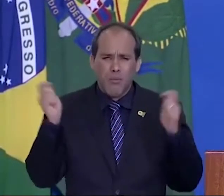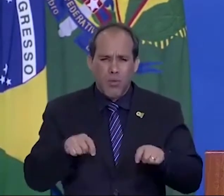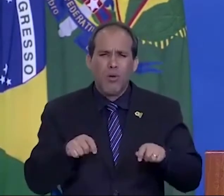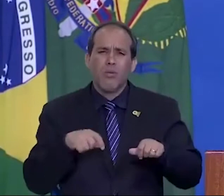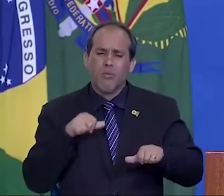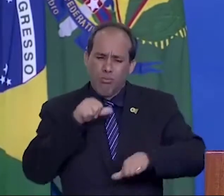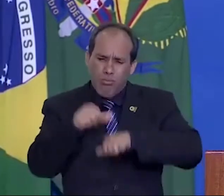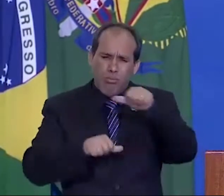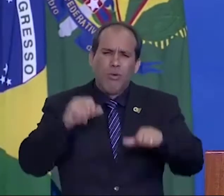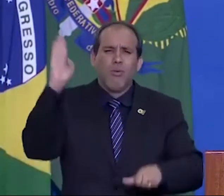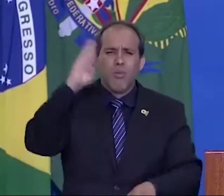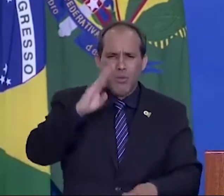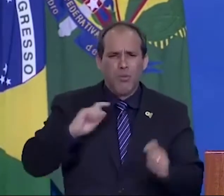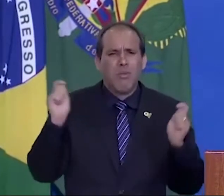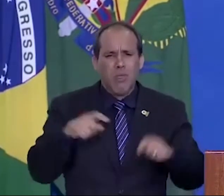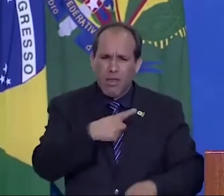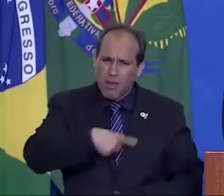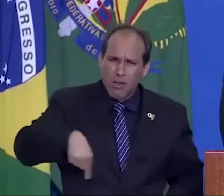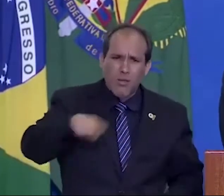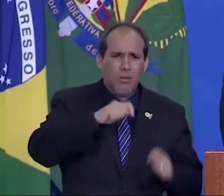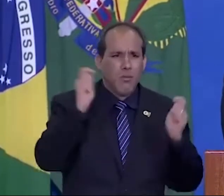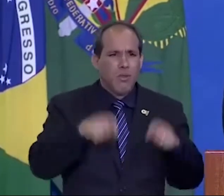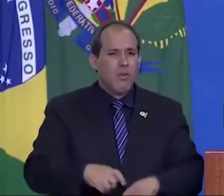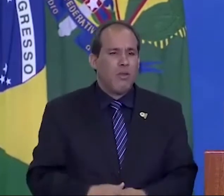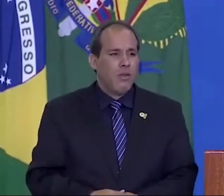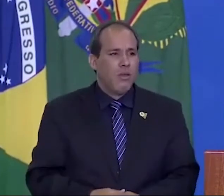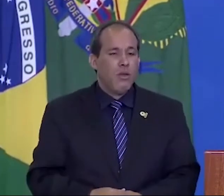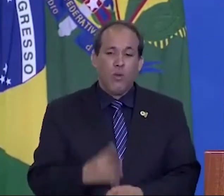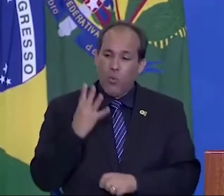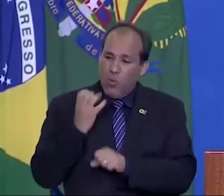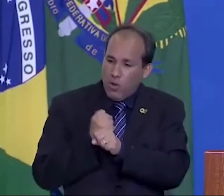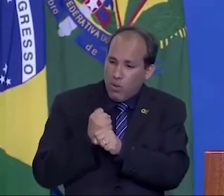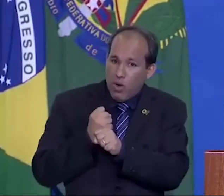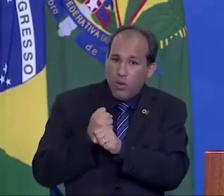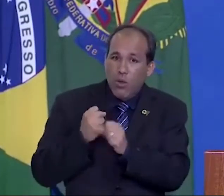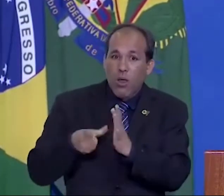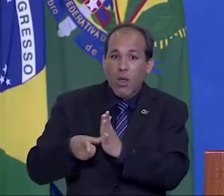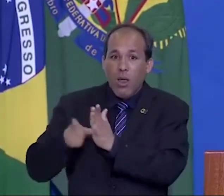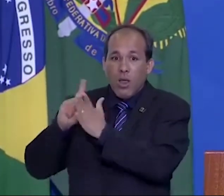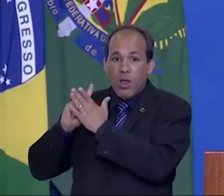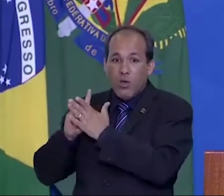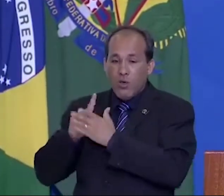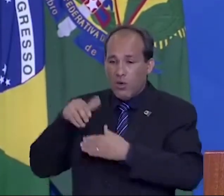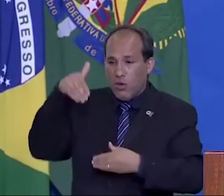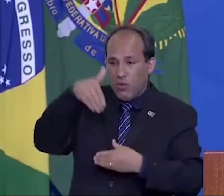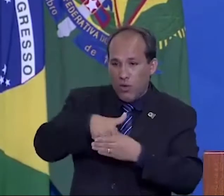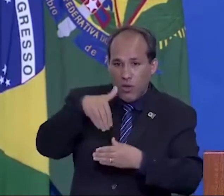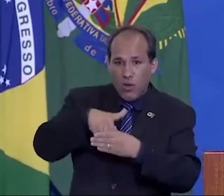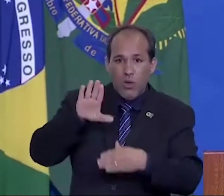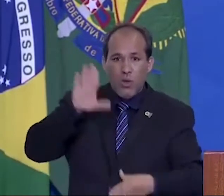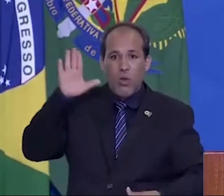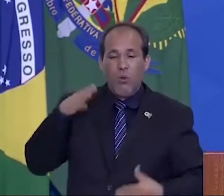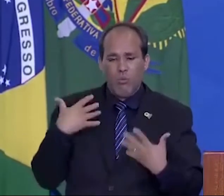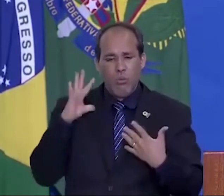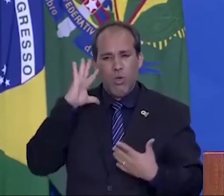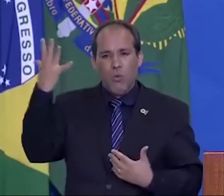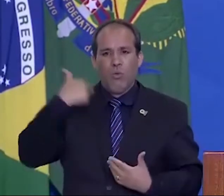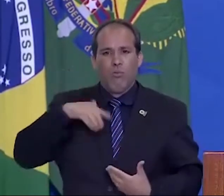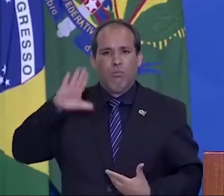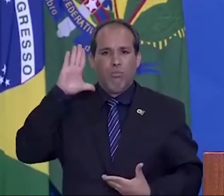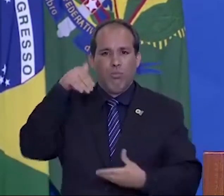Durante os quatro anos que antecederam as eleições, quando decidi disputá-la.